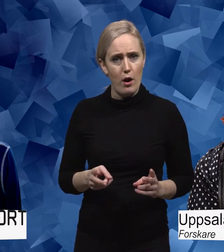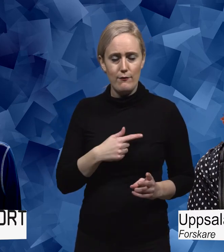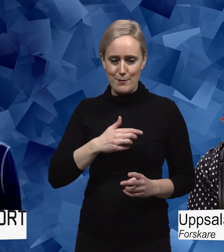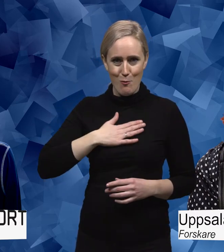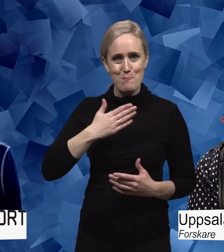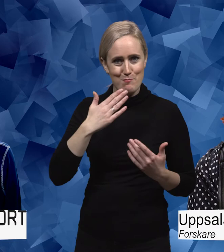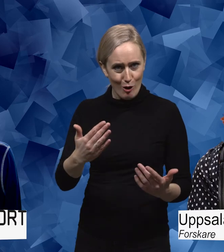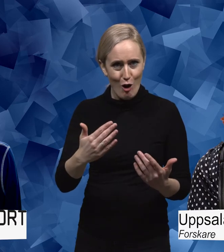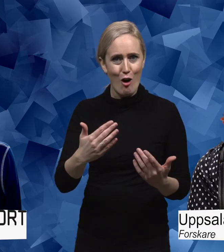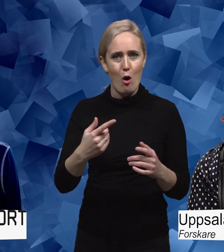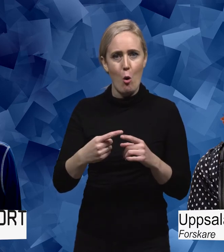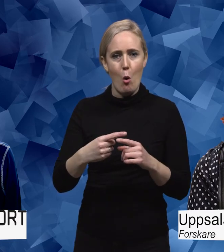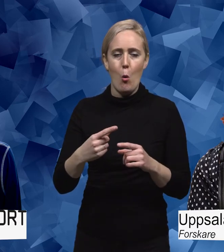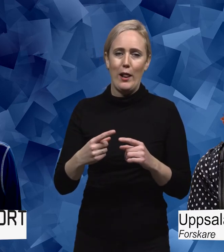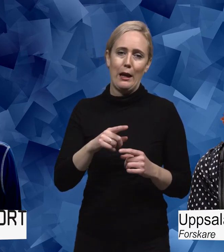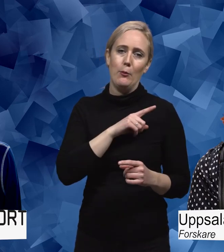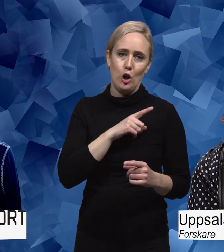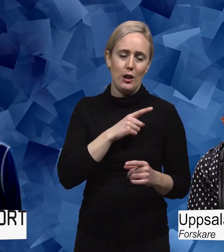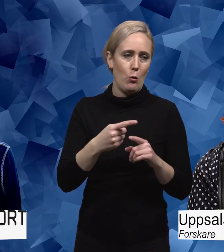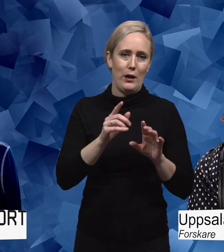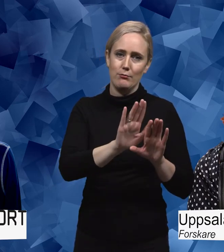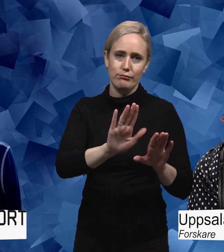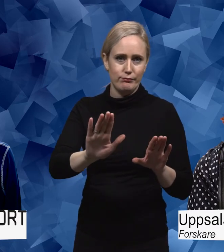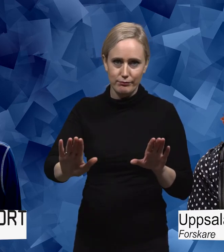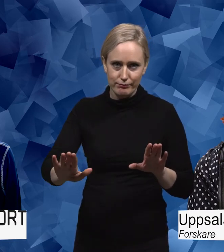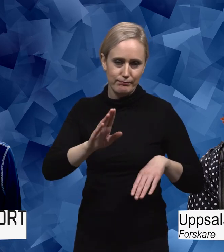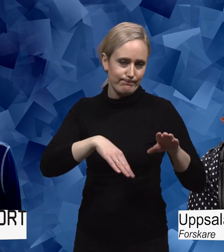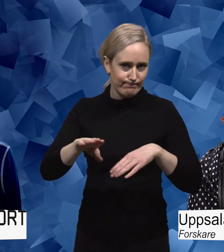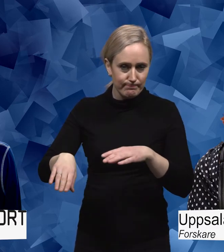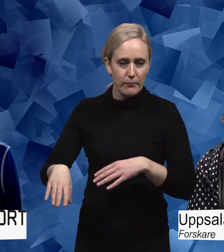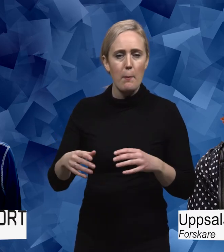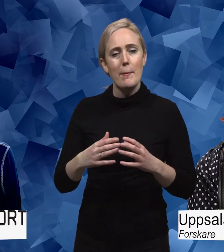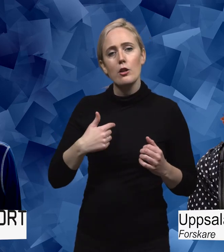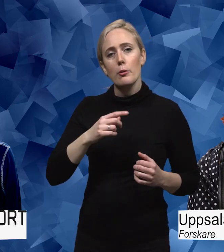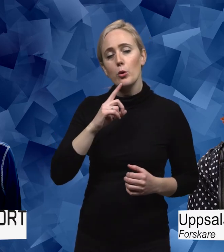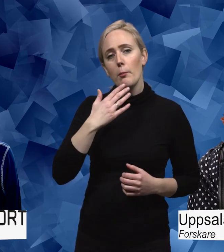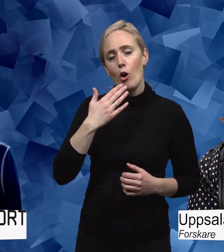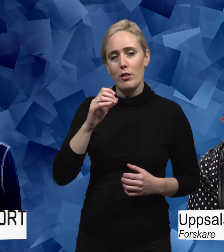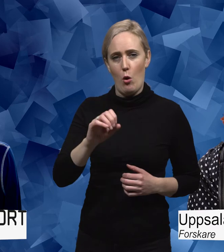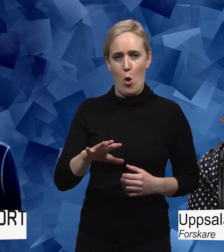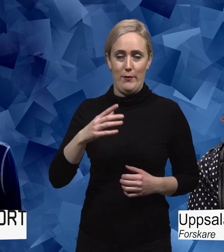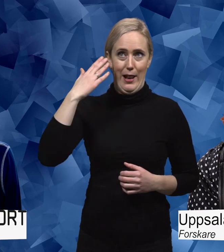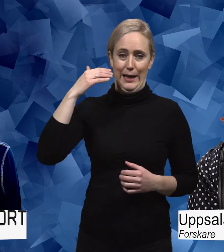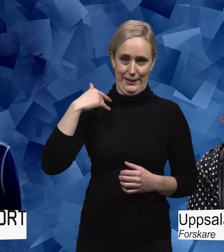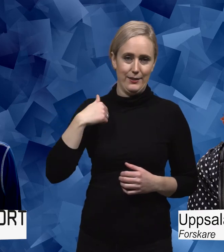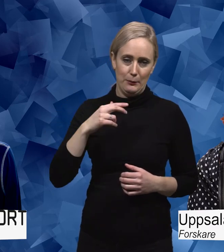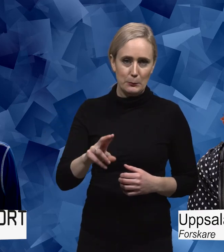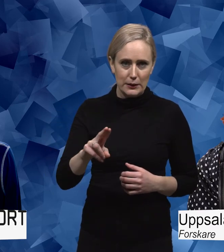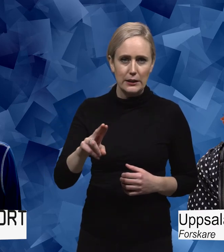vi ju bra av i olika grad för olika människor. För vi är ju ändå individer. Jag brukar också prata om... Det gjorde jag för länge sedan faktiskt. använde ett begrepp.